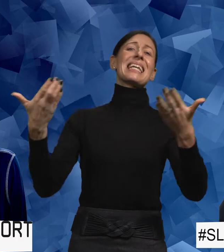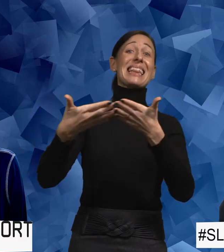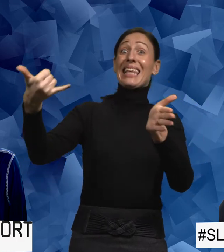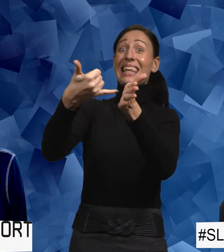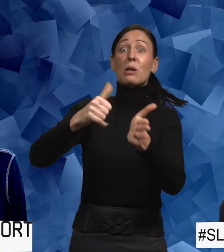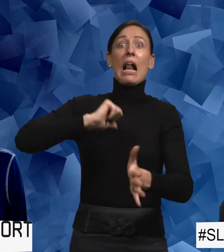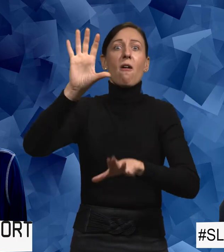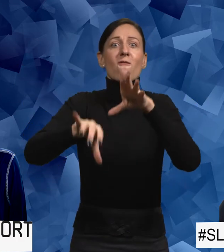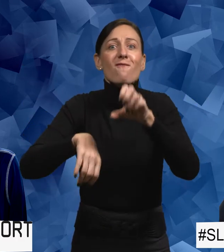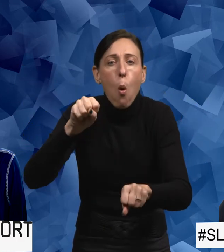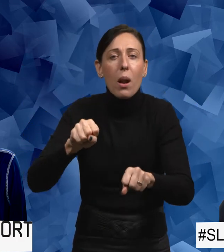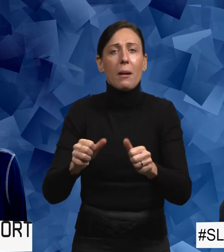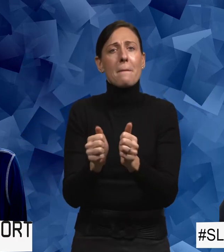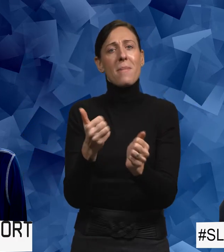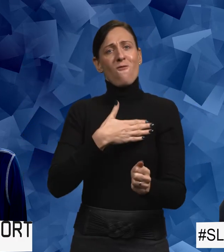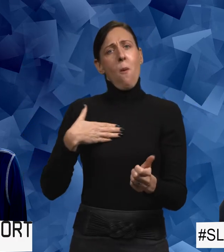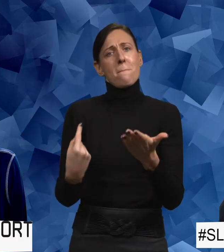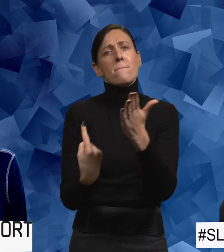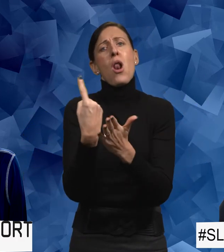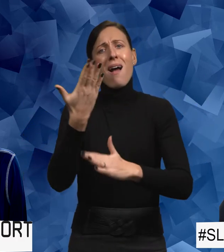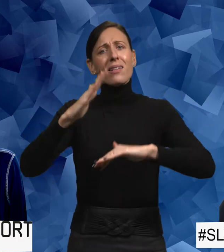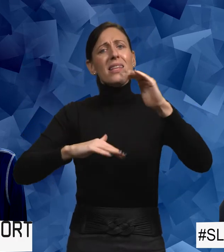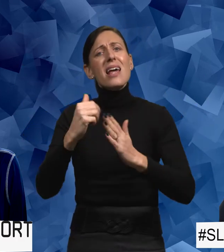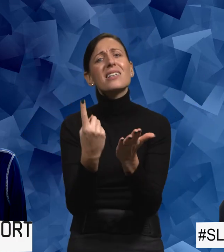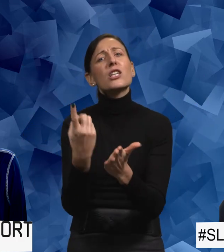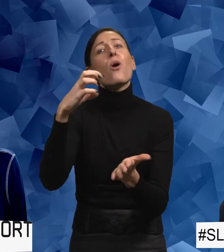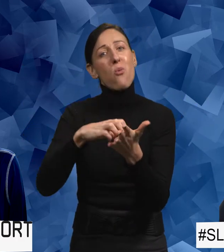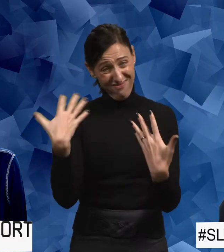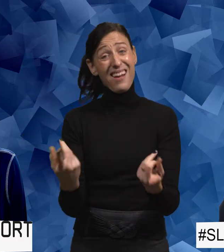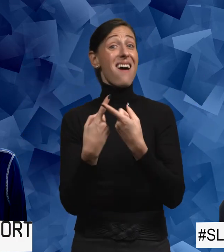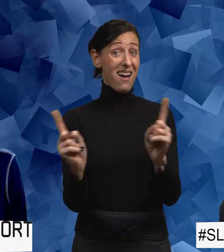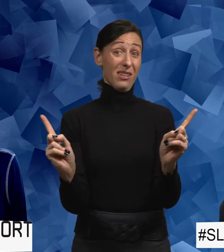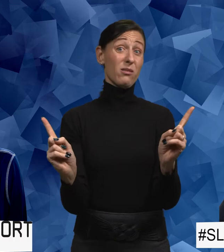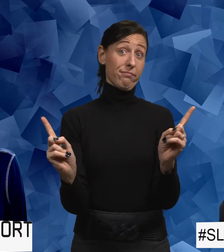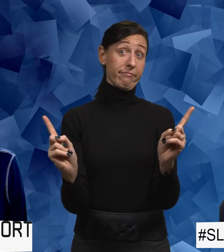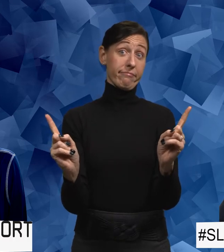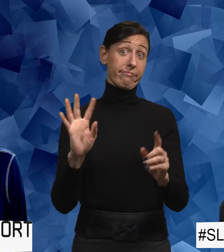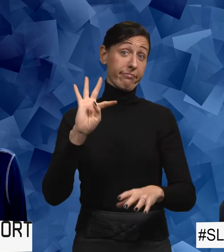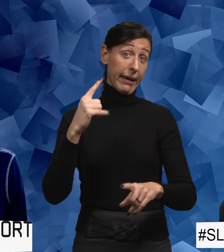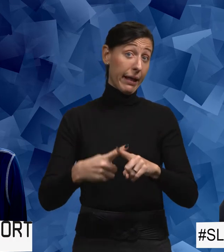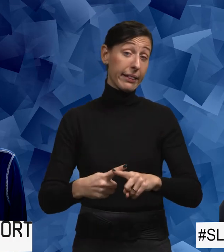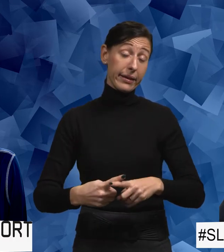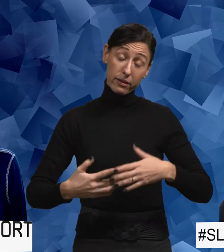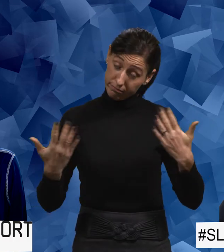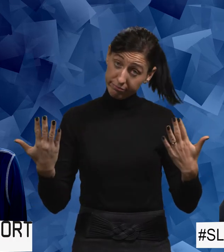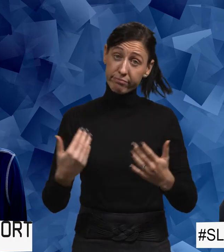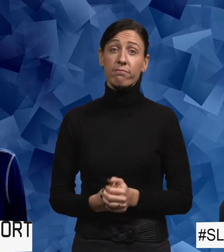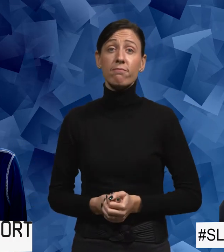är det inte på själva våldet. Det är bara våra möjligheter att hantera situationen som kan se annorlunda ut helt